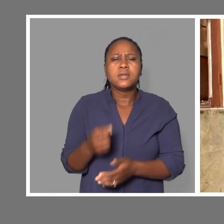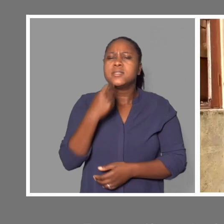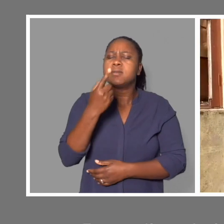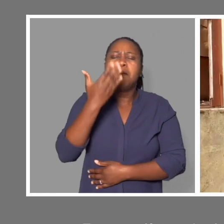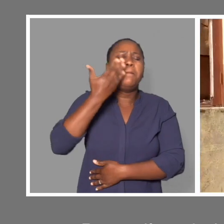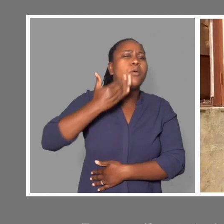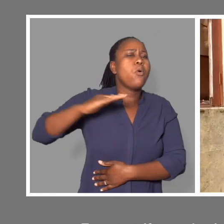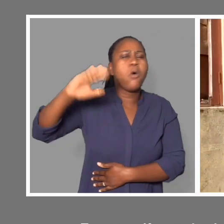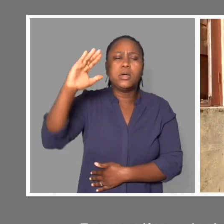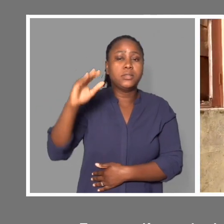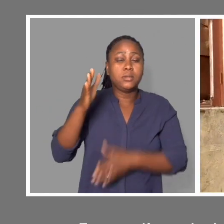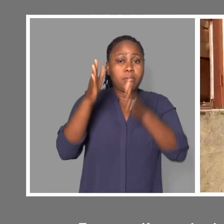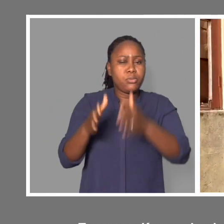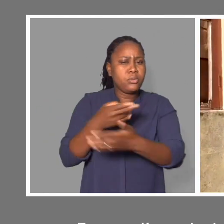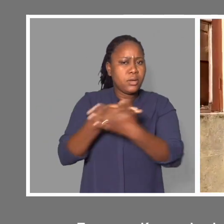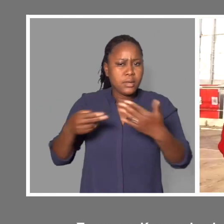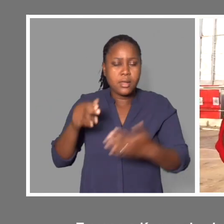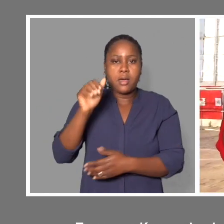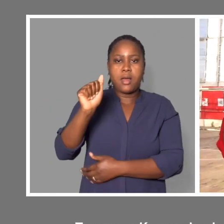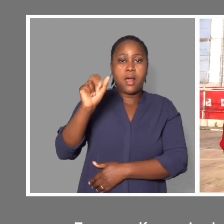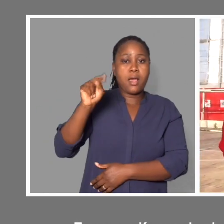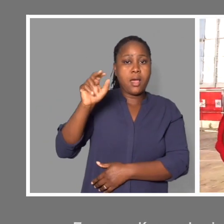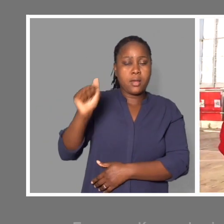E como a Língua de Sinais melhorou a vida de Ana Monjane?